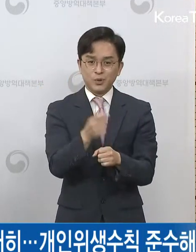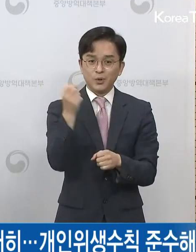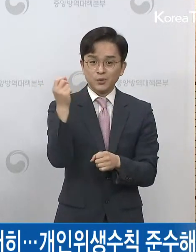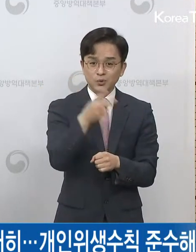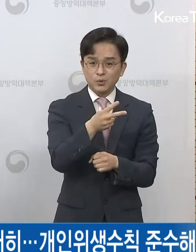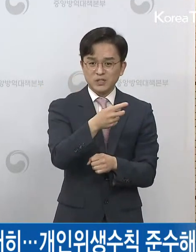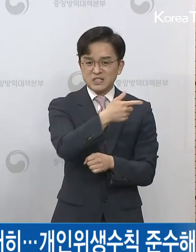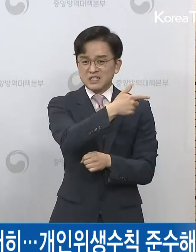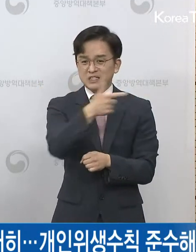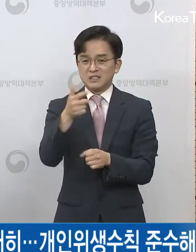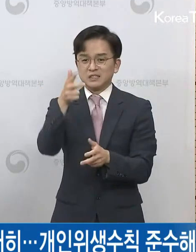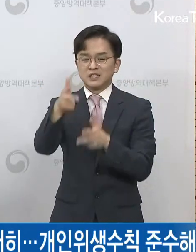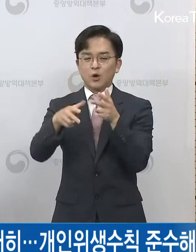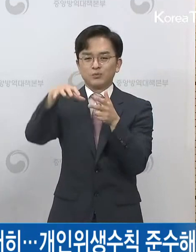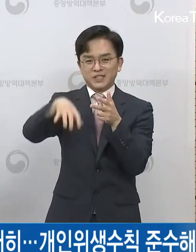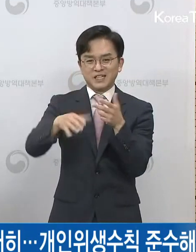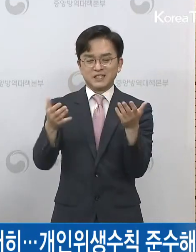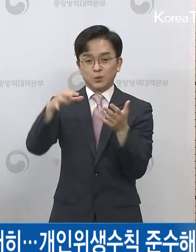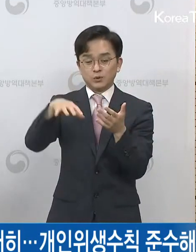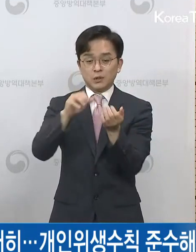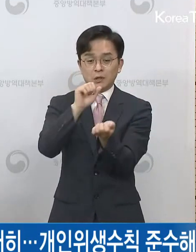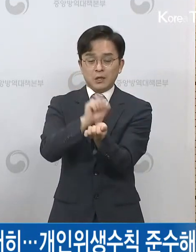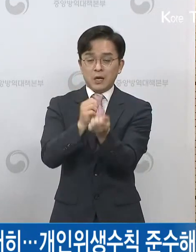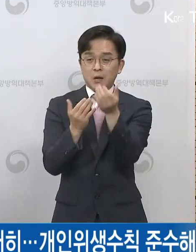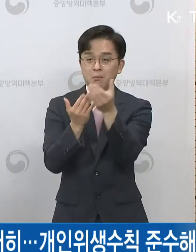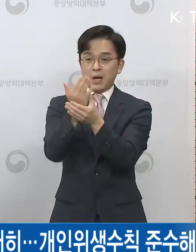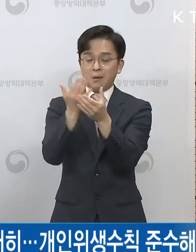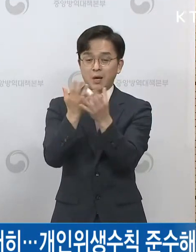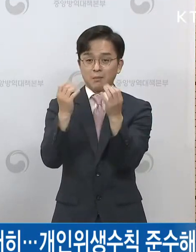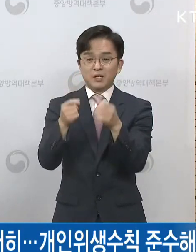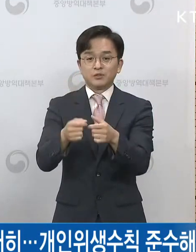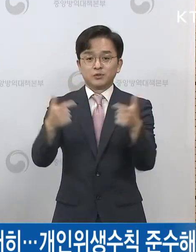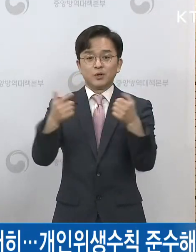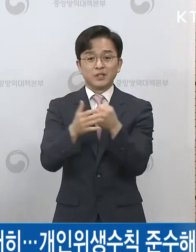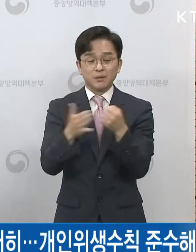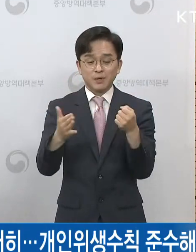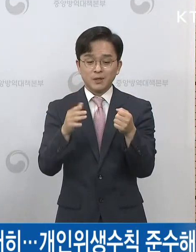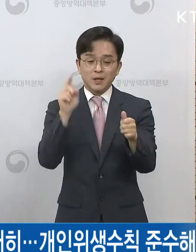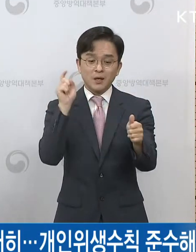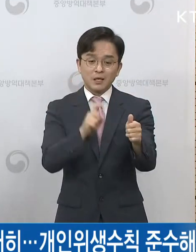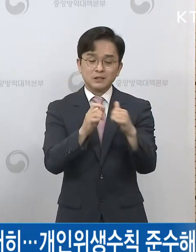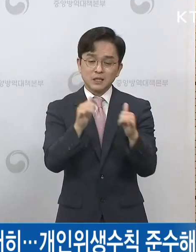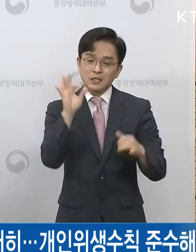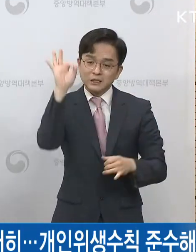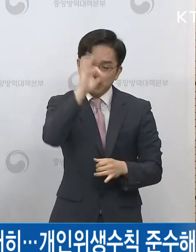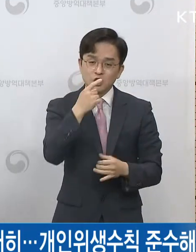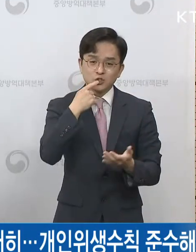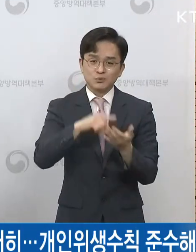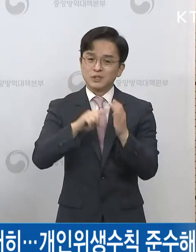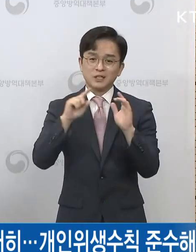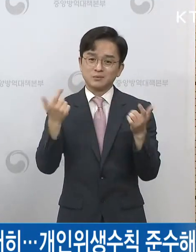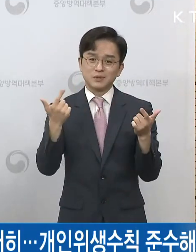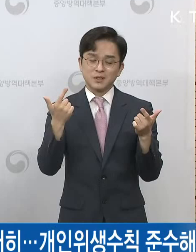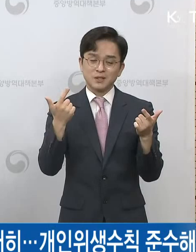증가하고 있어 접촉자 추적 관리가 쉽지 않은 상황입니다. 진단이 늦어지고 시간이 지체될수록